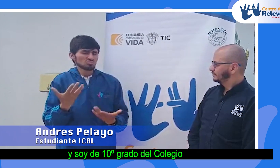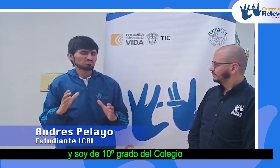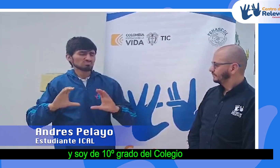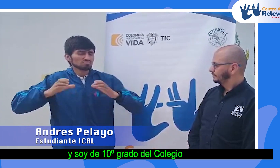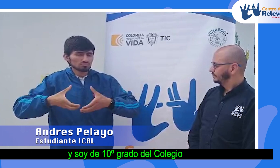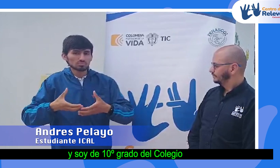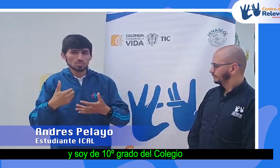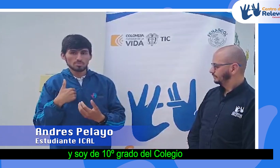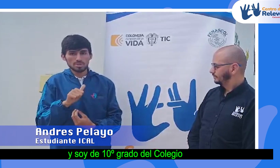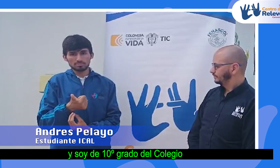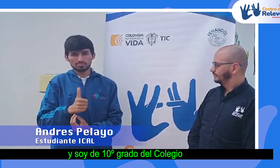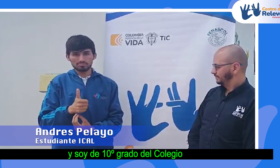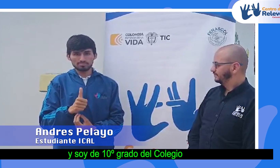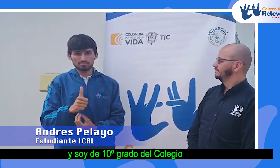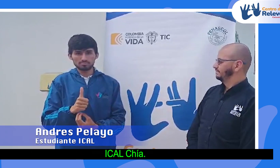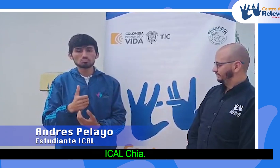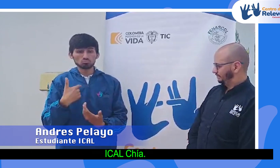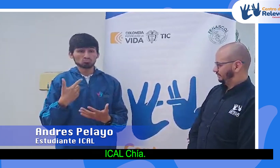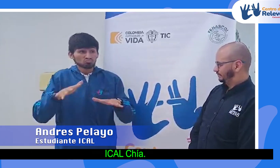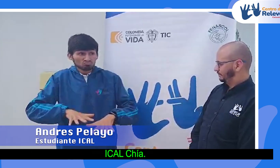de décimo grado del colegio ICAL Chía.